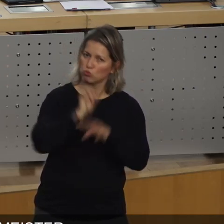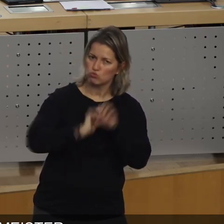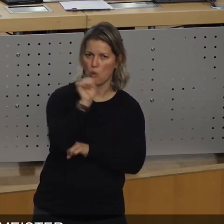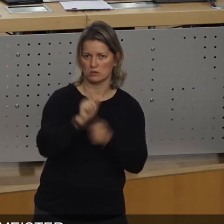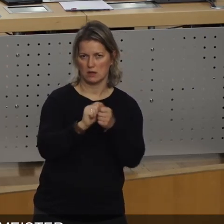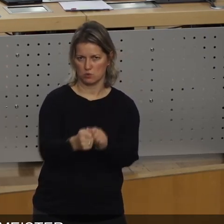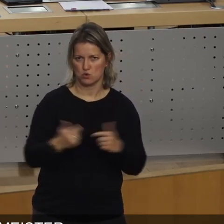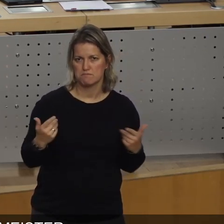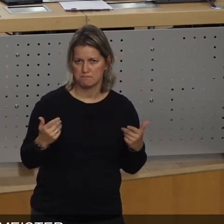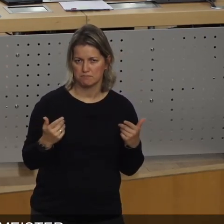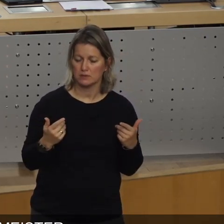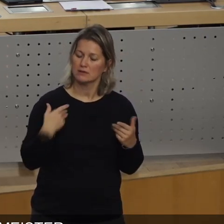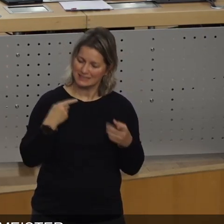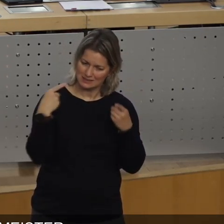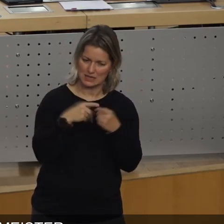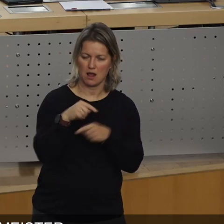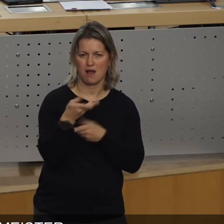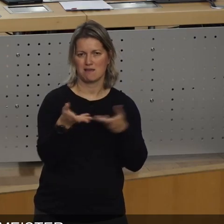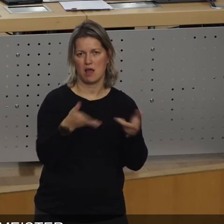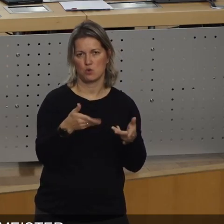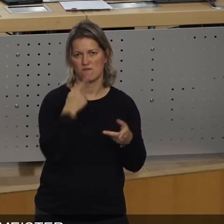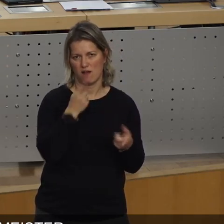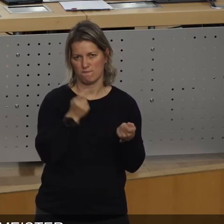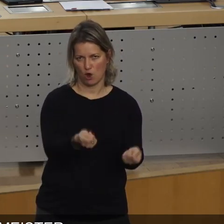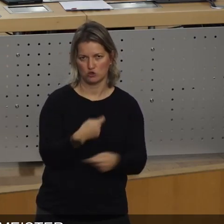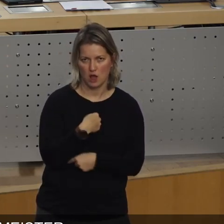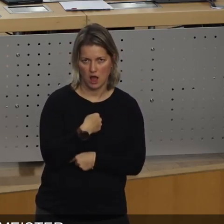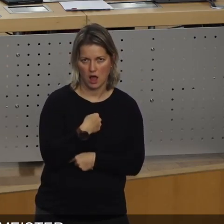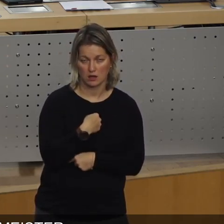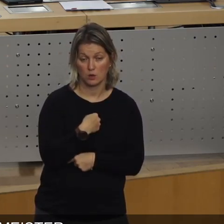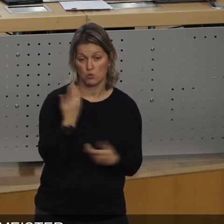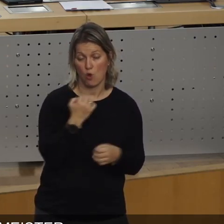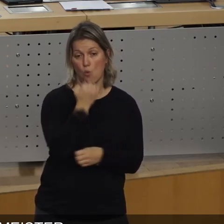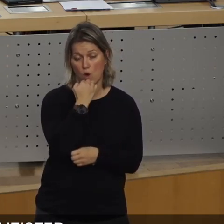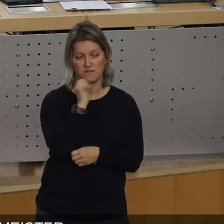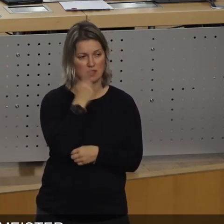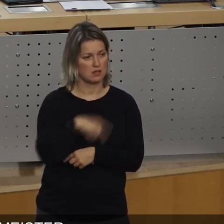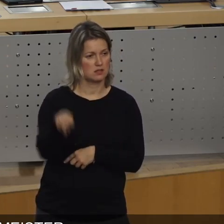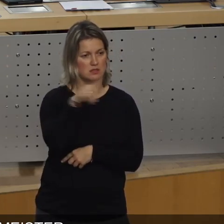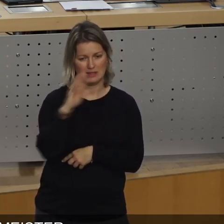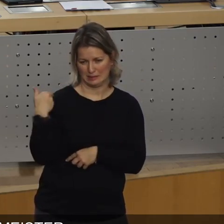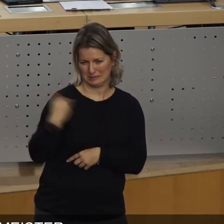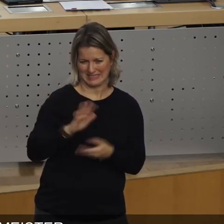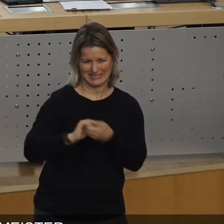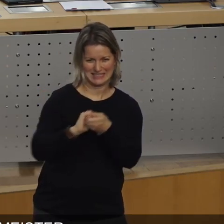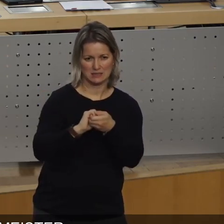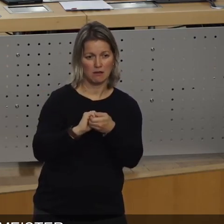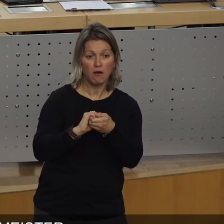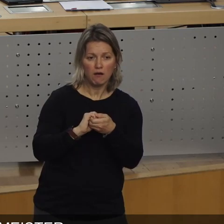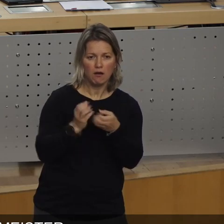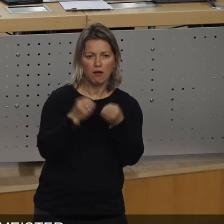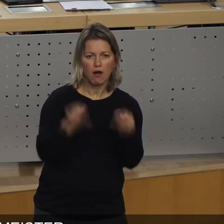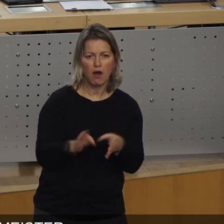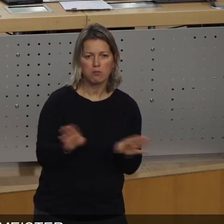wir werden Ihnen dafür einen Vorschlag machen und ich würde mich sehr freuen, wenn Sie dann weiterhin die Geschlossenheit und die Kraft haben, trotz